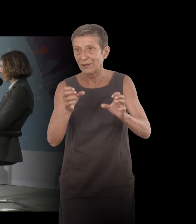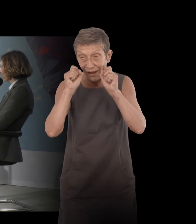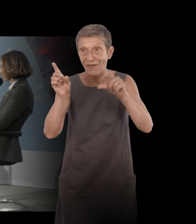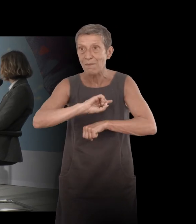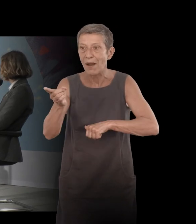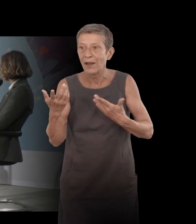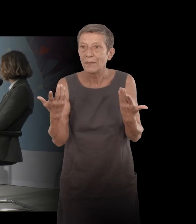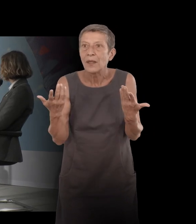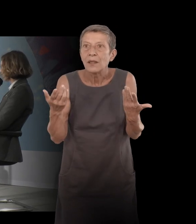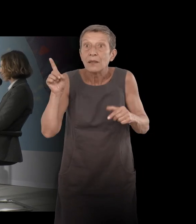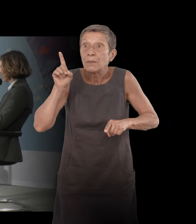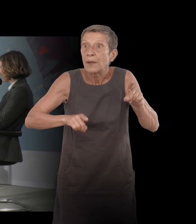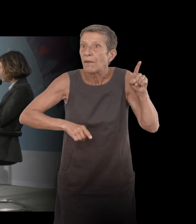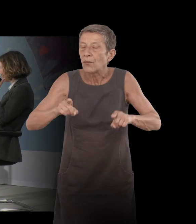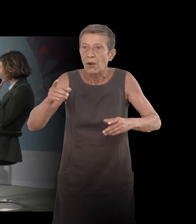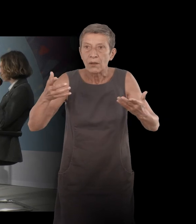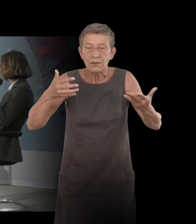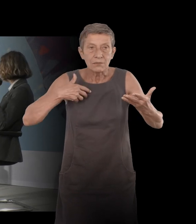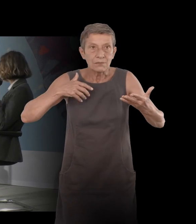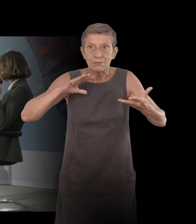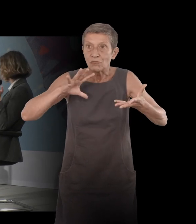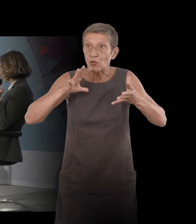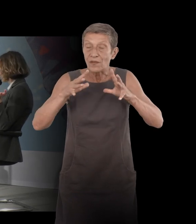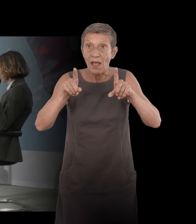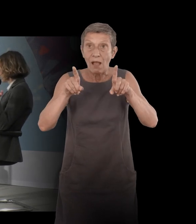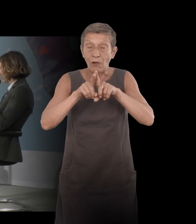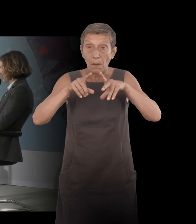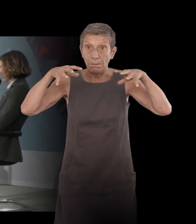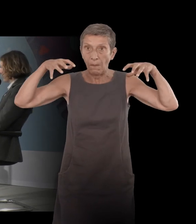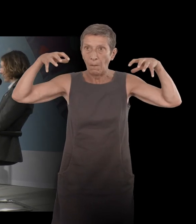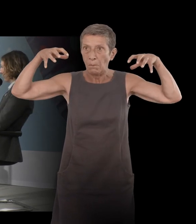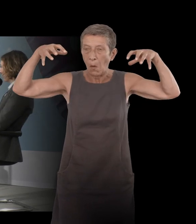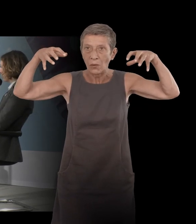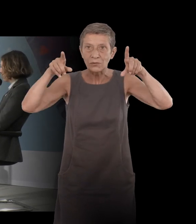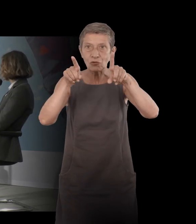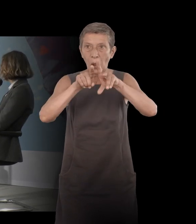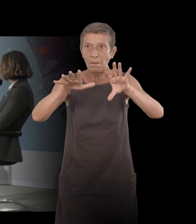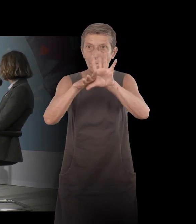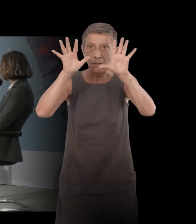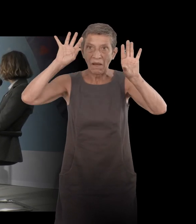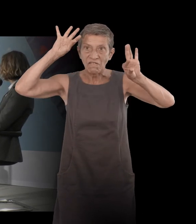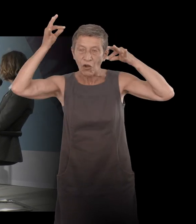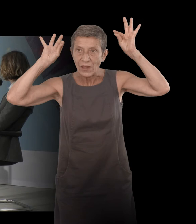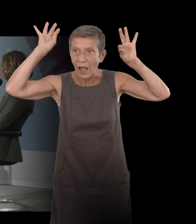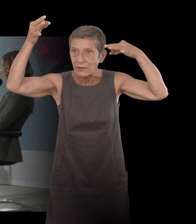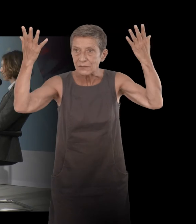monstre voilà un fantasmé un truc enfin une nouvelle identité qui nous est projetée et voilà